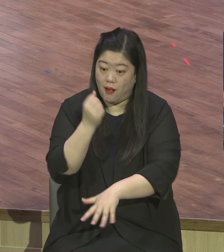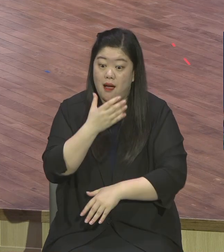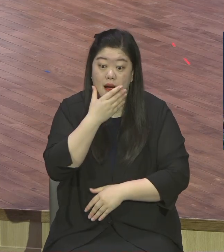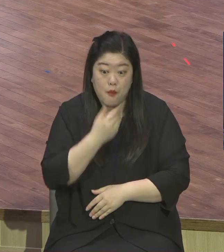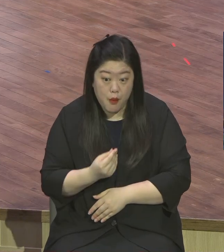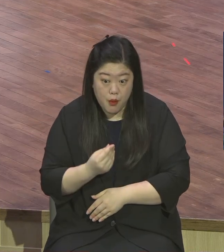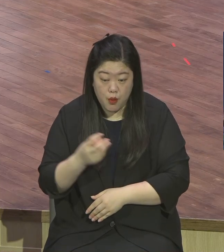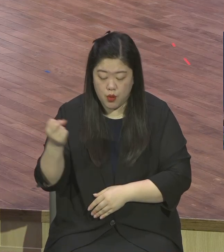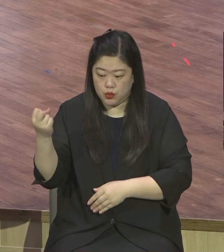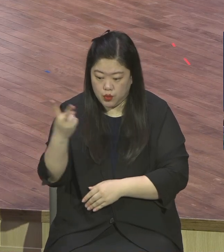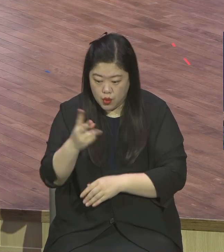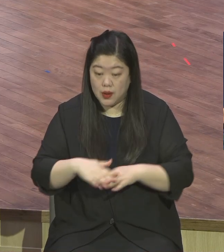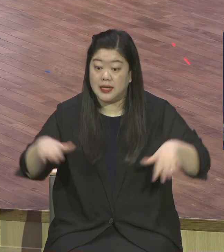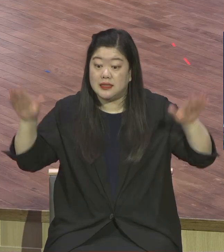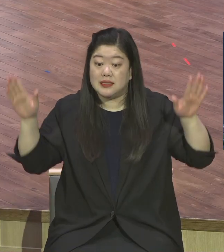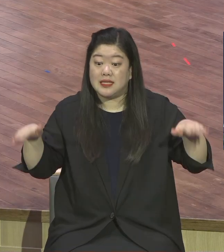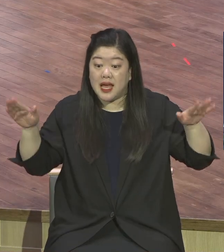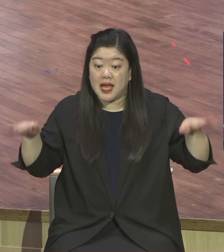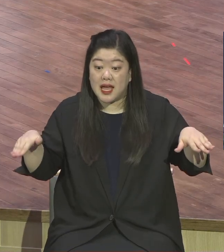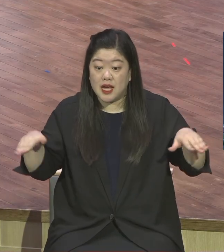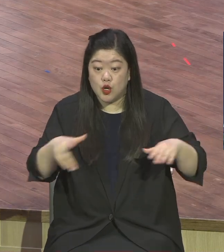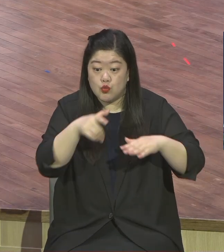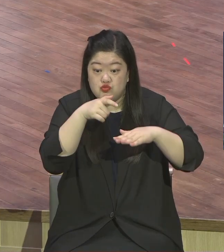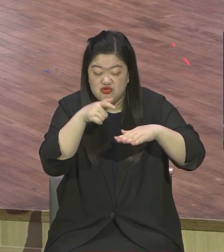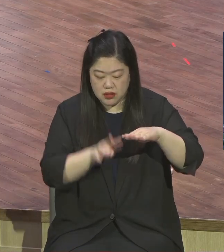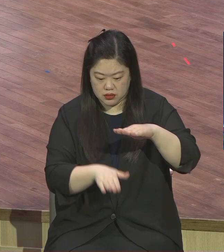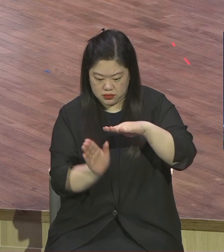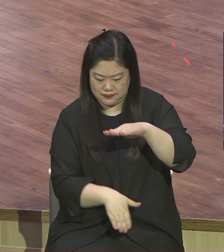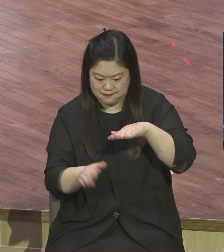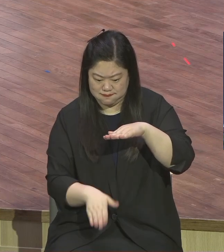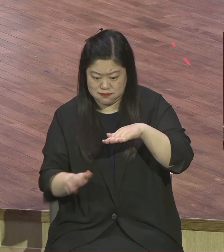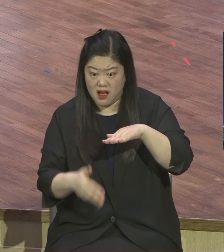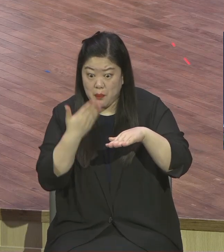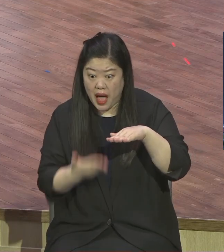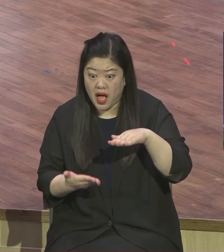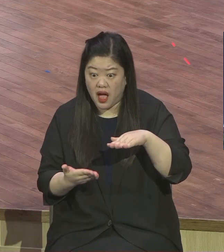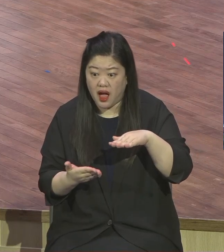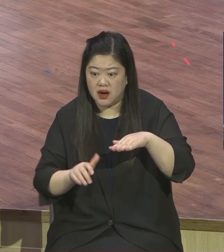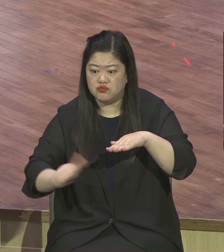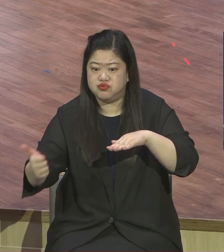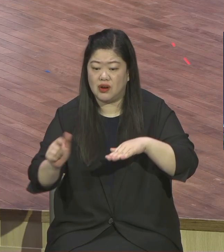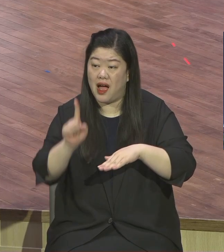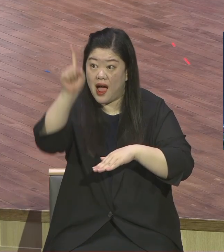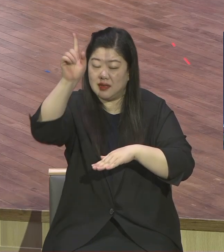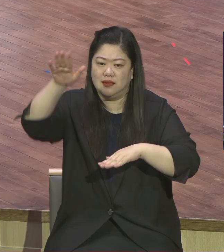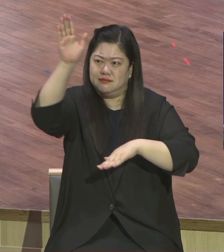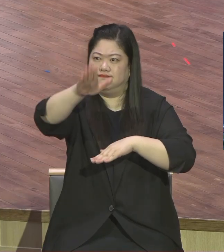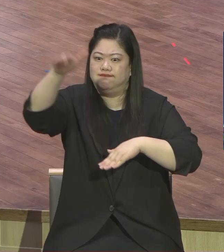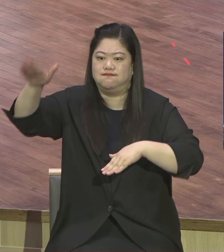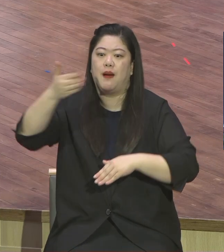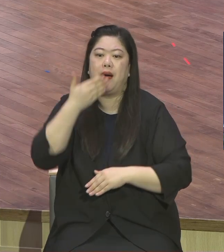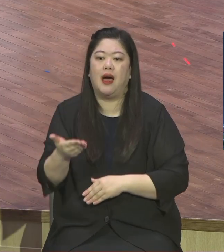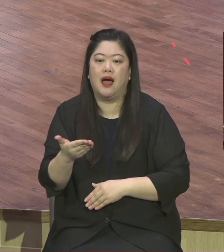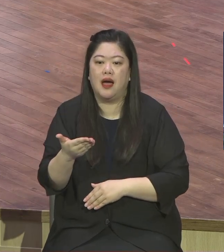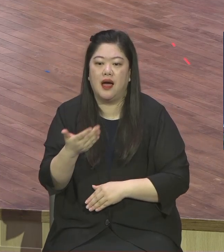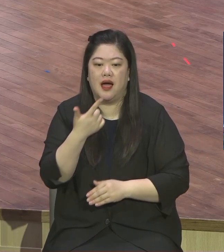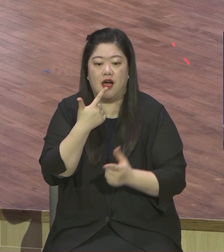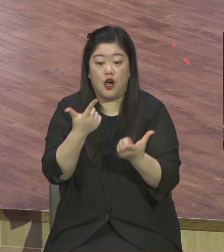하나님과 함께 이게 안되니까 창조원리가 어긋나버린거요 원래는 이렇게 인간에게